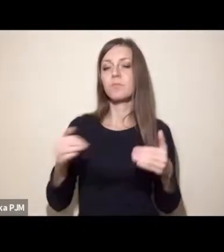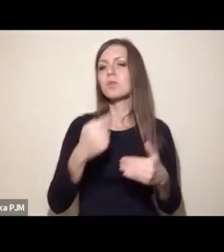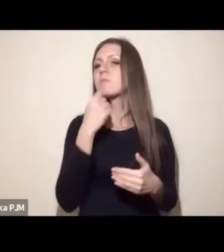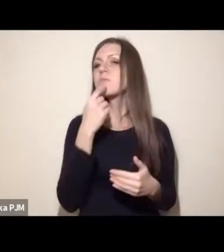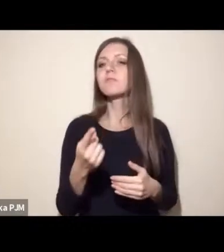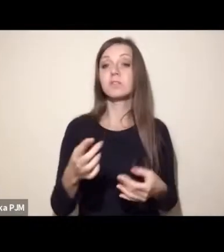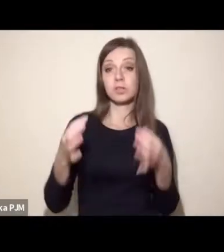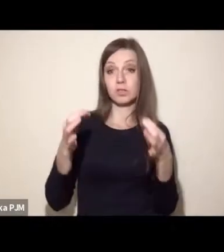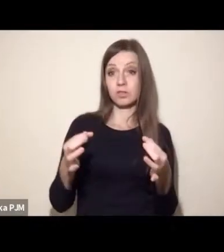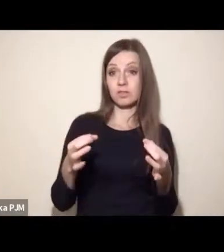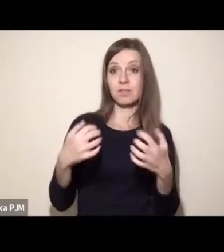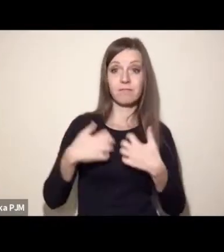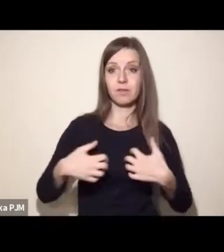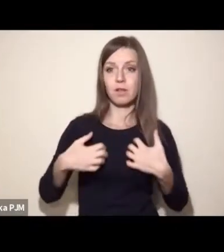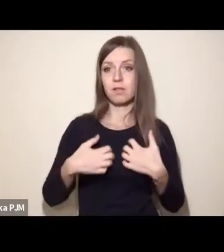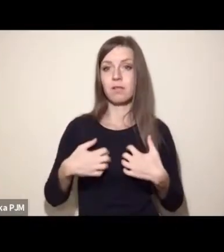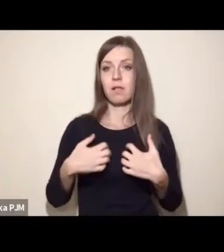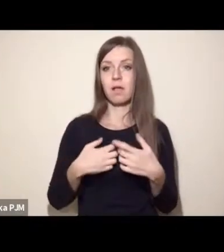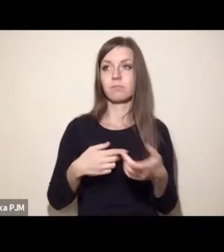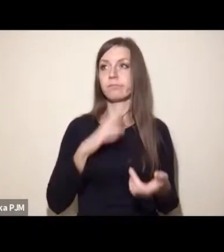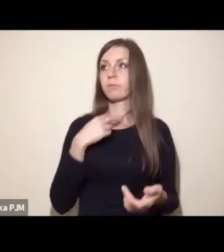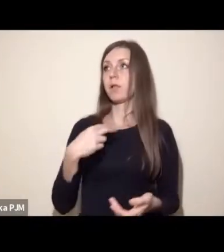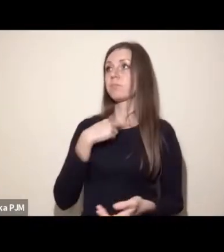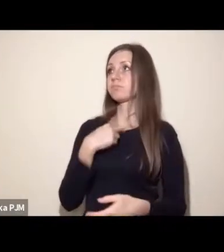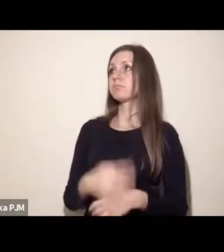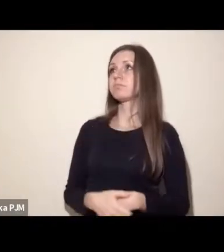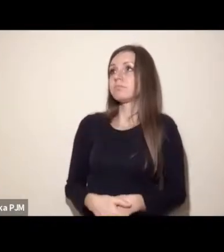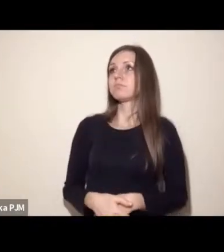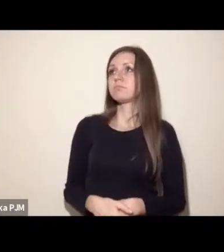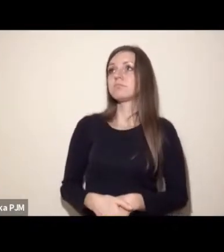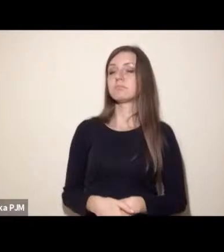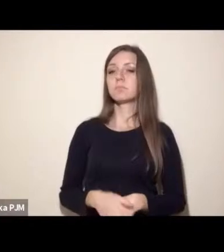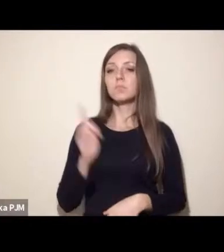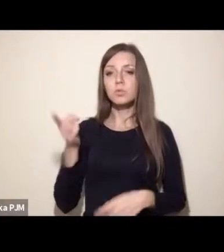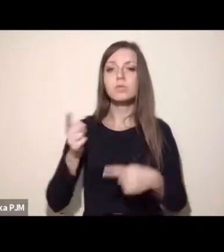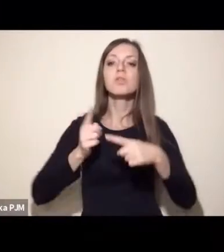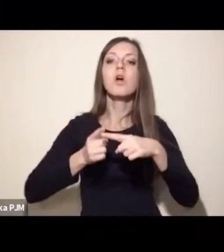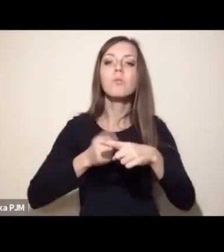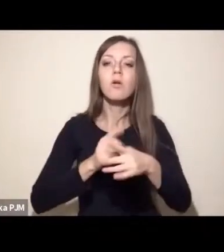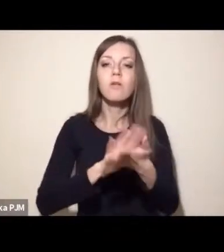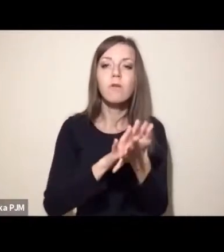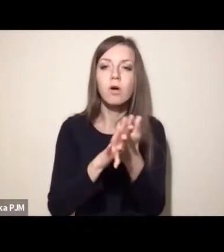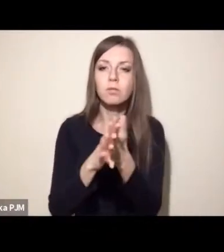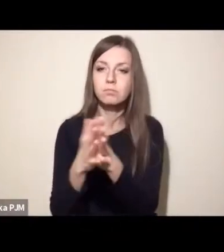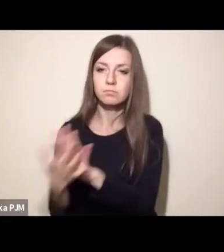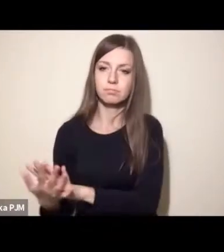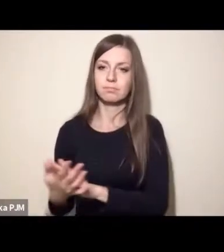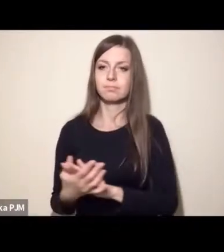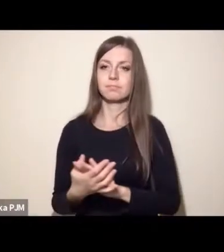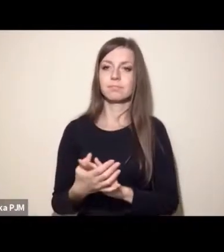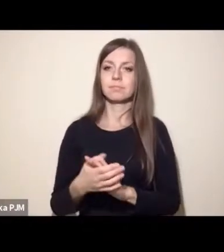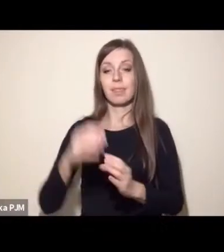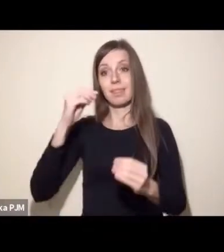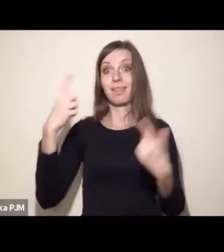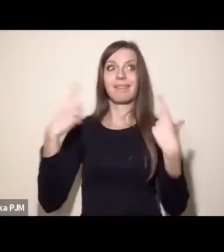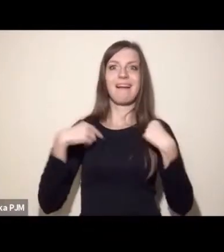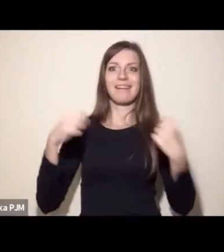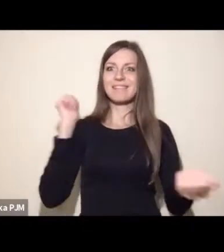powiedzieć, że dzisiaj zwierzęta są skazane na ten tryb ewolucyjnych zmian. Prawda, że reformizm